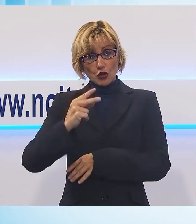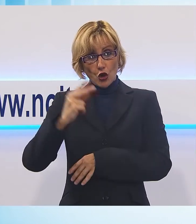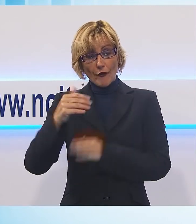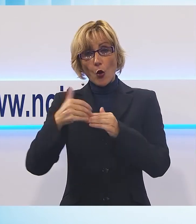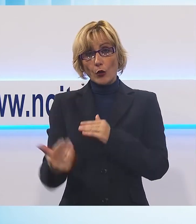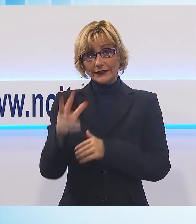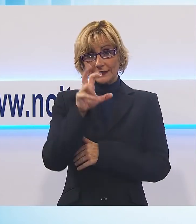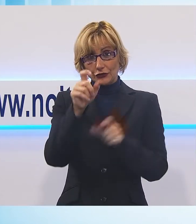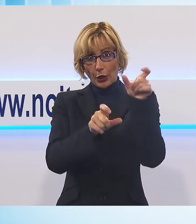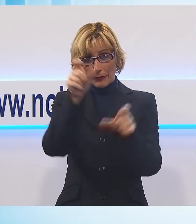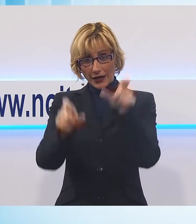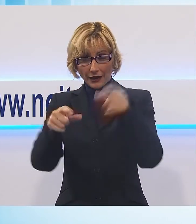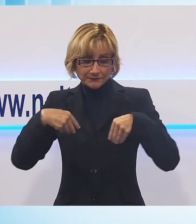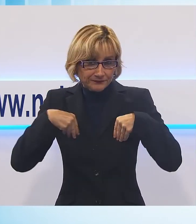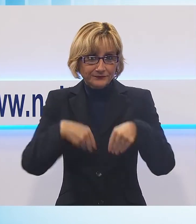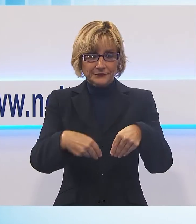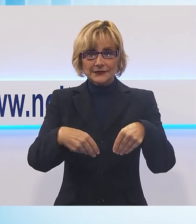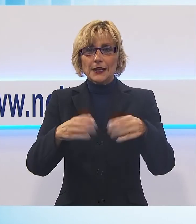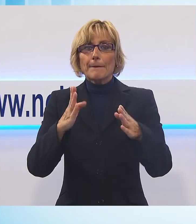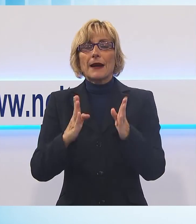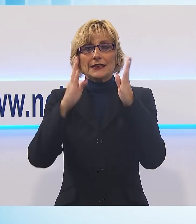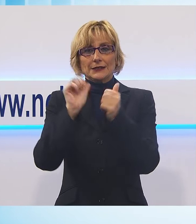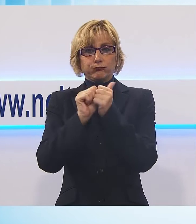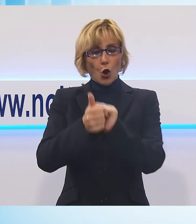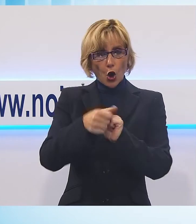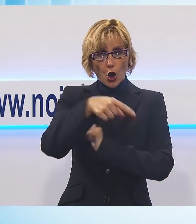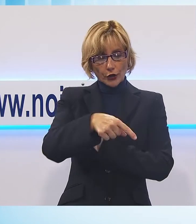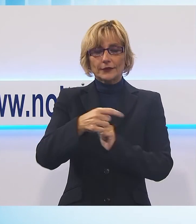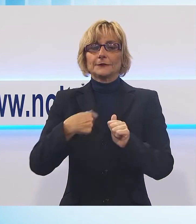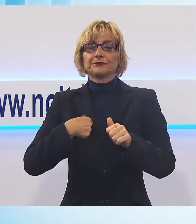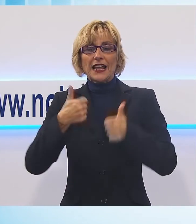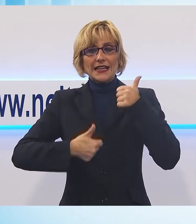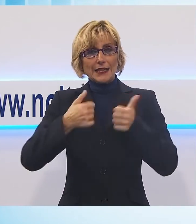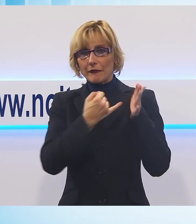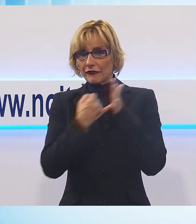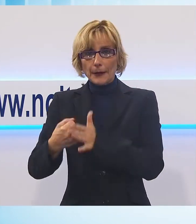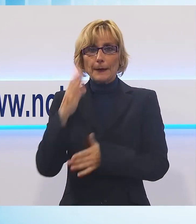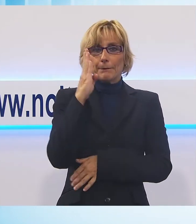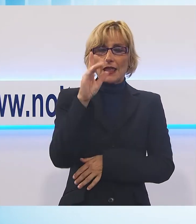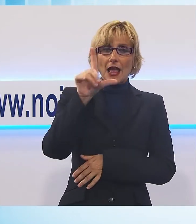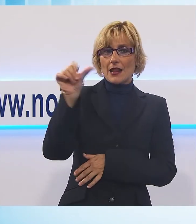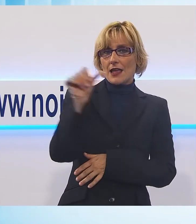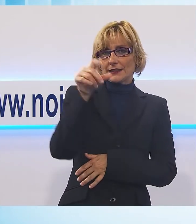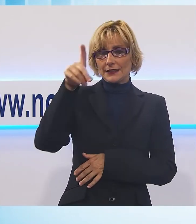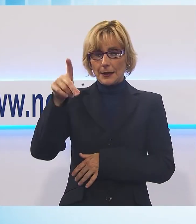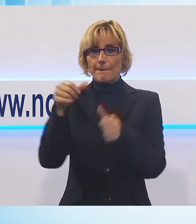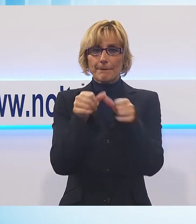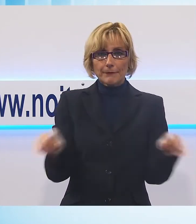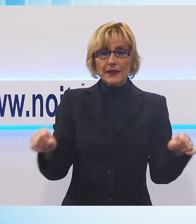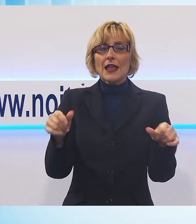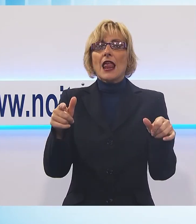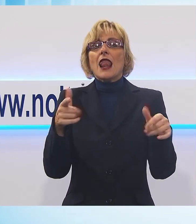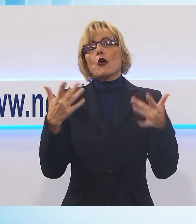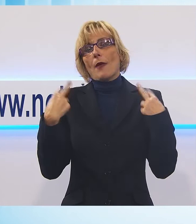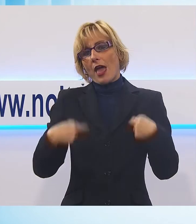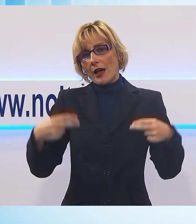hanno partecipato all'interno del Parasport all'esame finale del corso per l'utilizzo del BLSD Basic Life Support